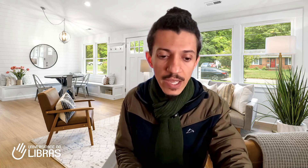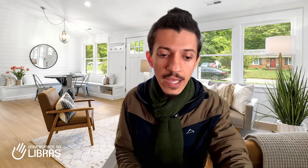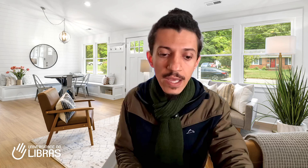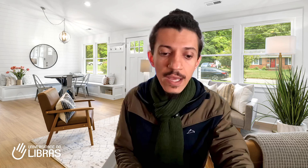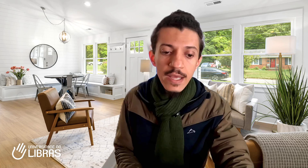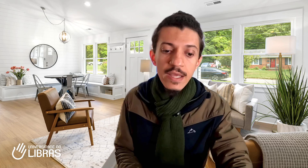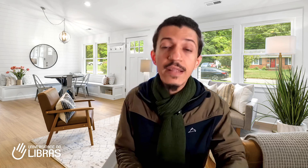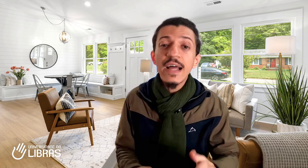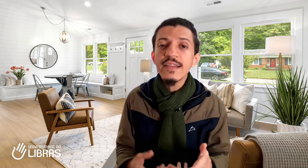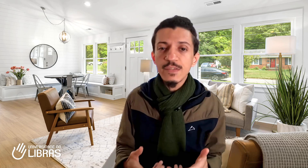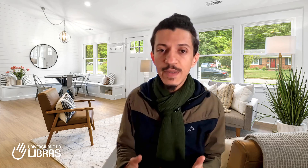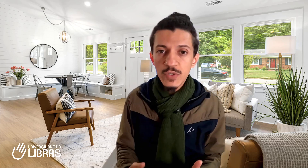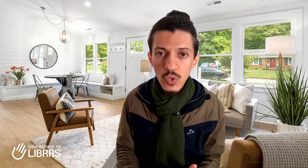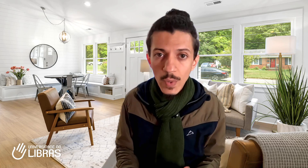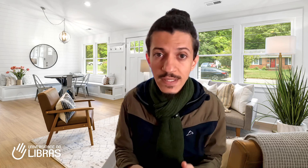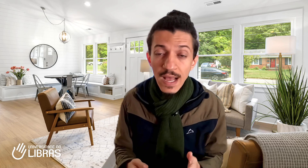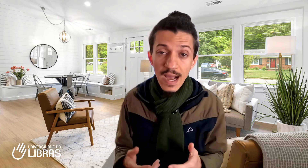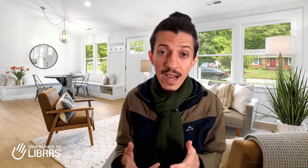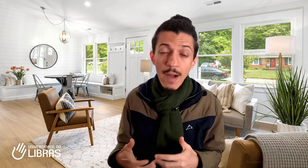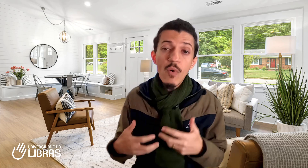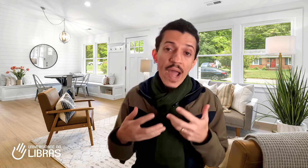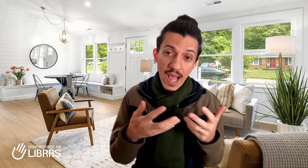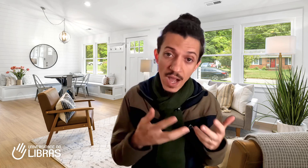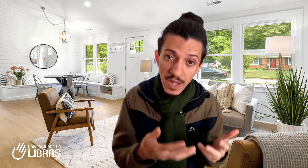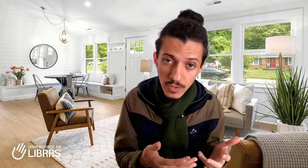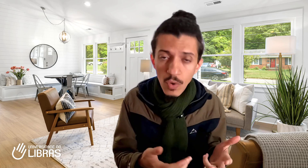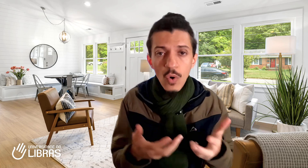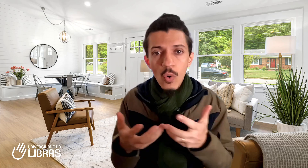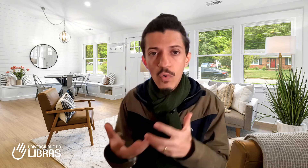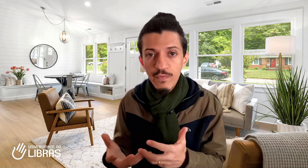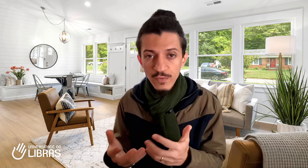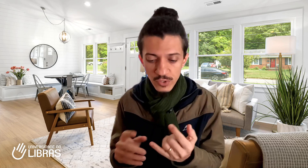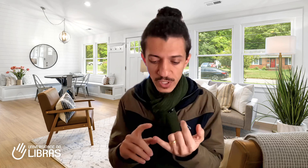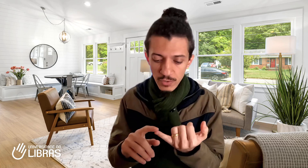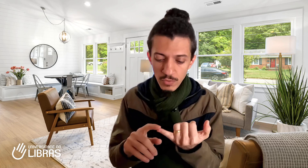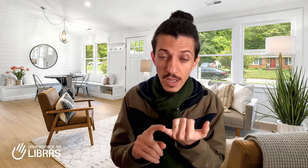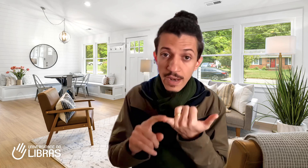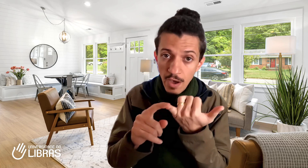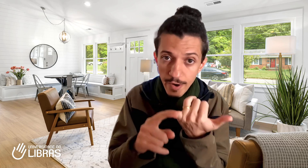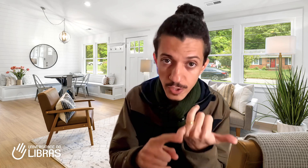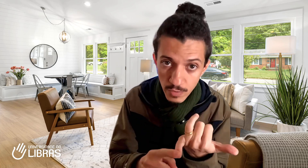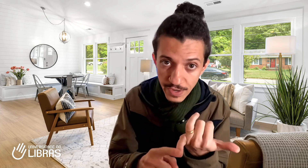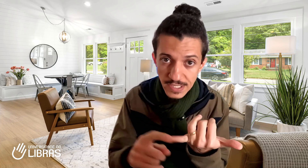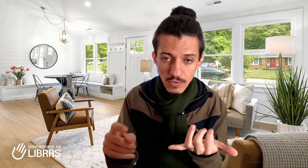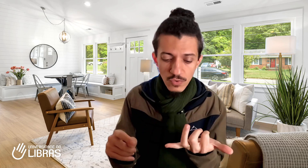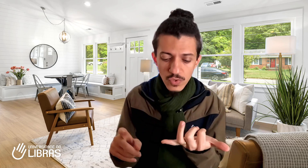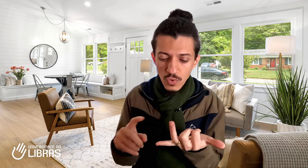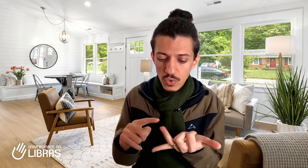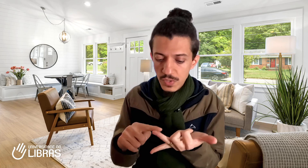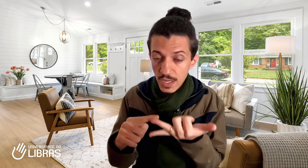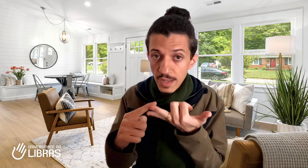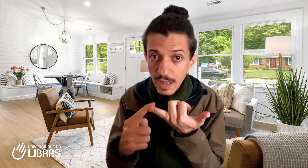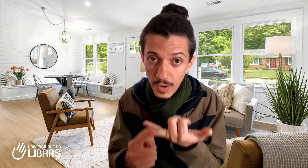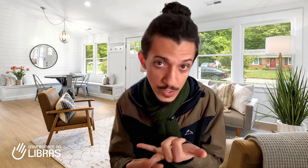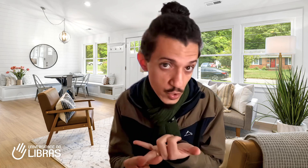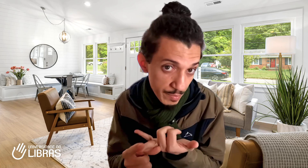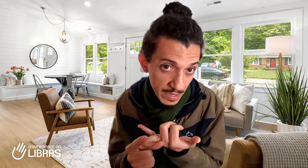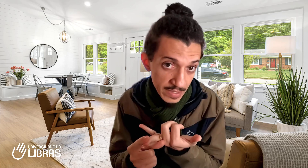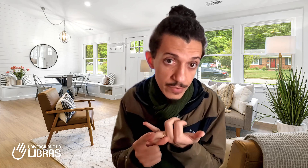que tantas pessoas acabam errando ou confundindo na hora de conversar com os surdos, na hora de cumprimentar os